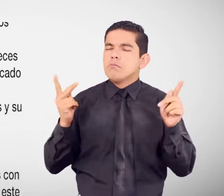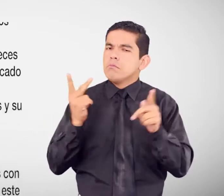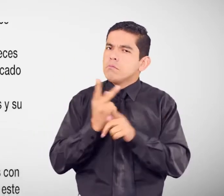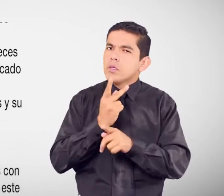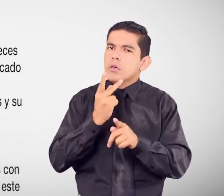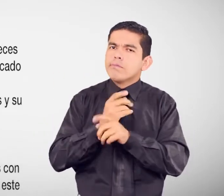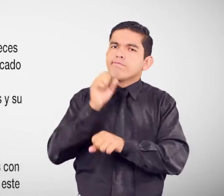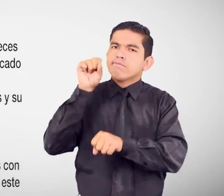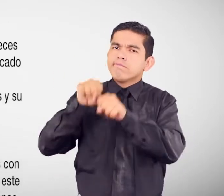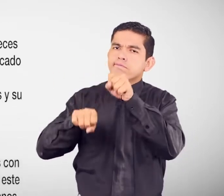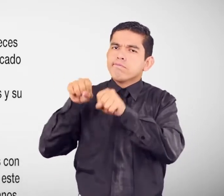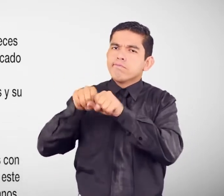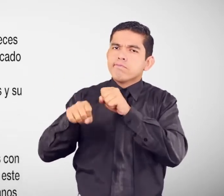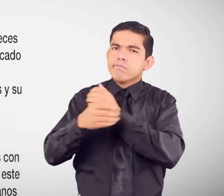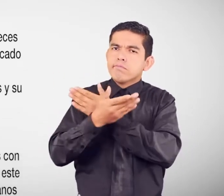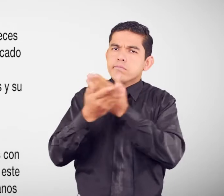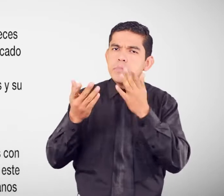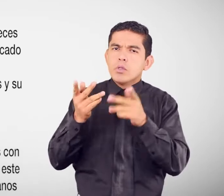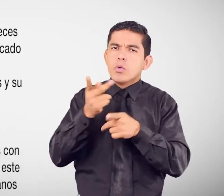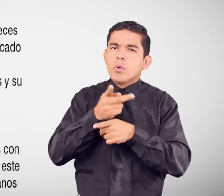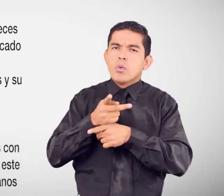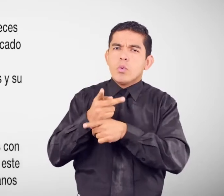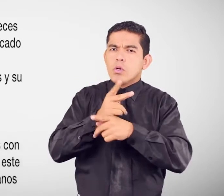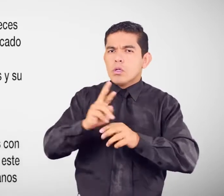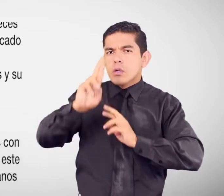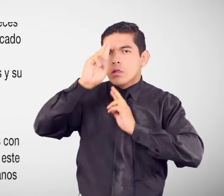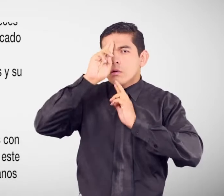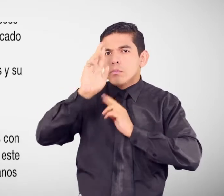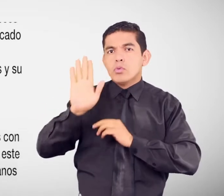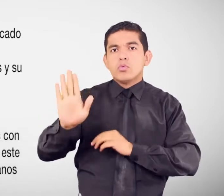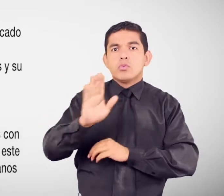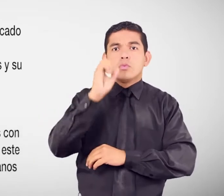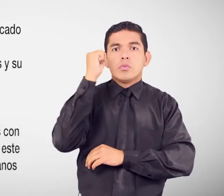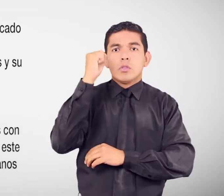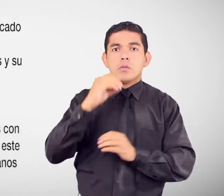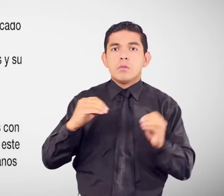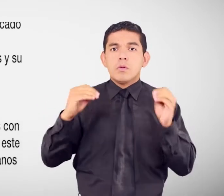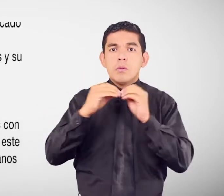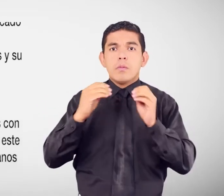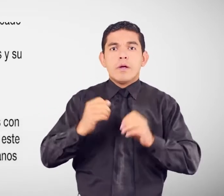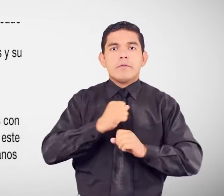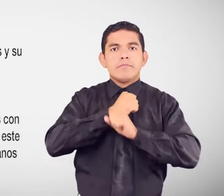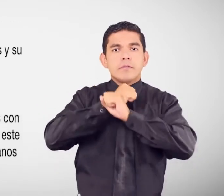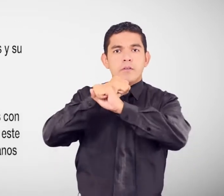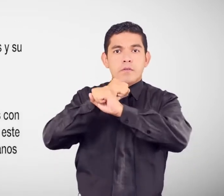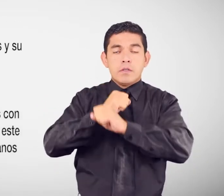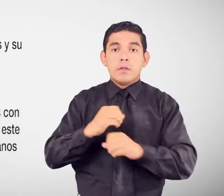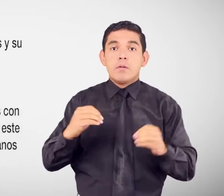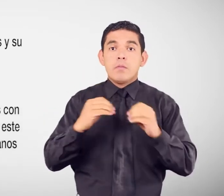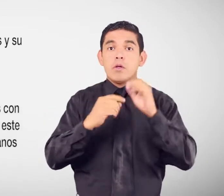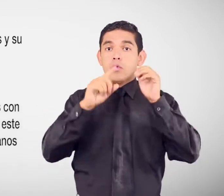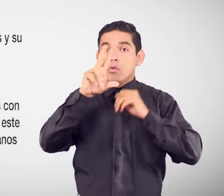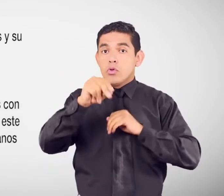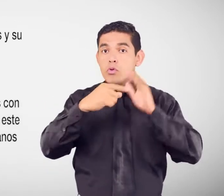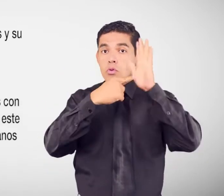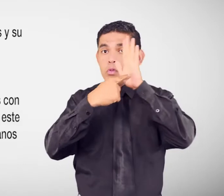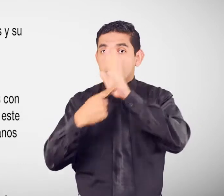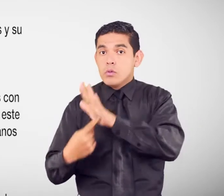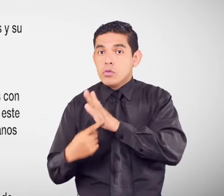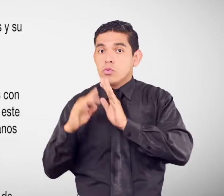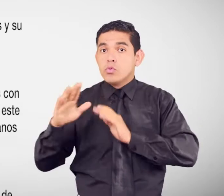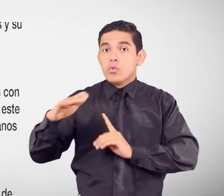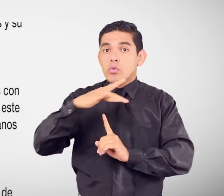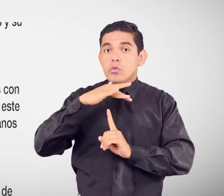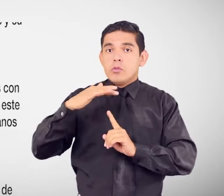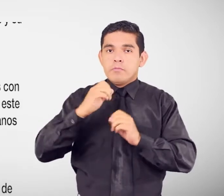situaciones en la cual se debe precautelar el respeto de sus derechos y su defensa sin ser discriminados por su condición.